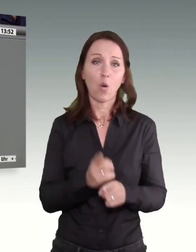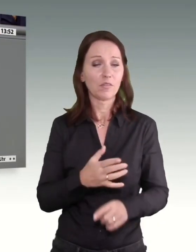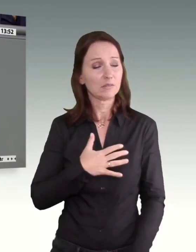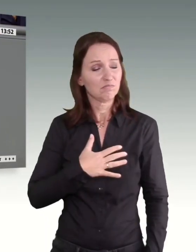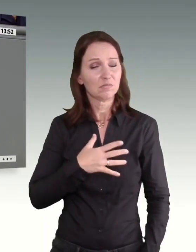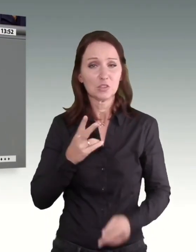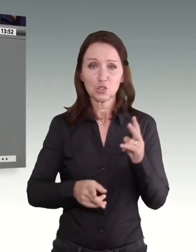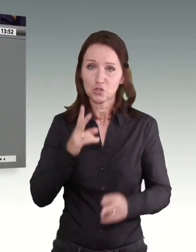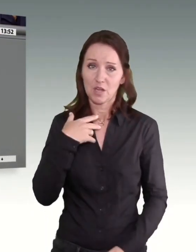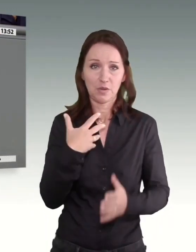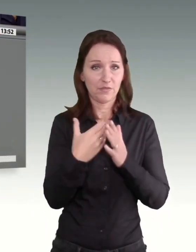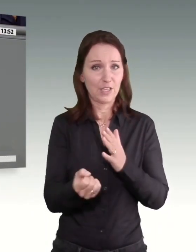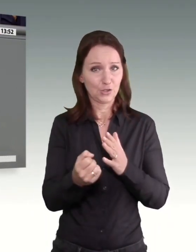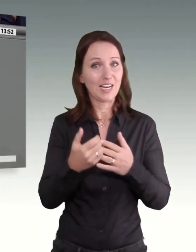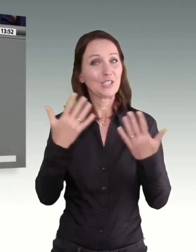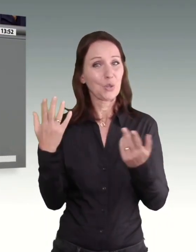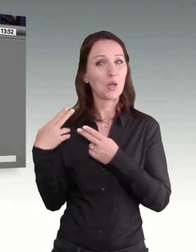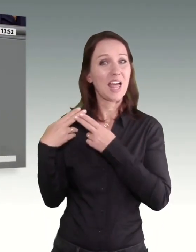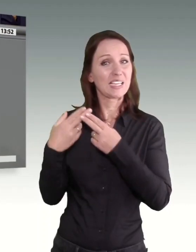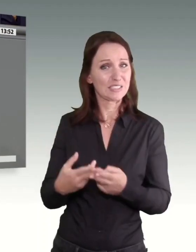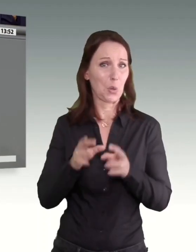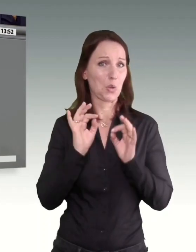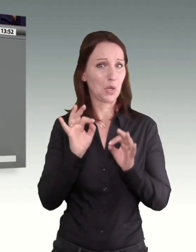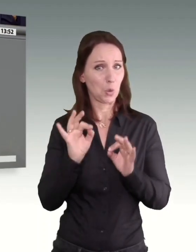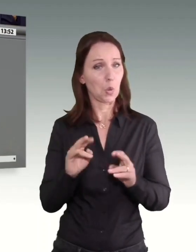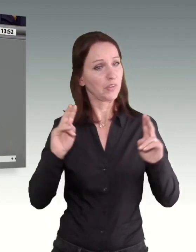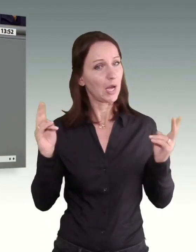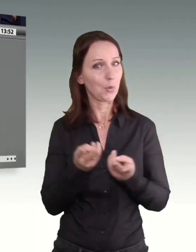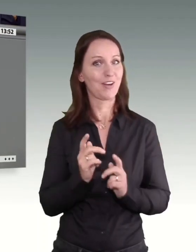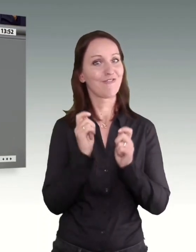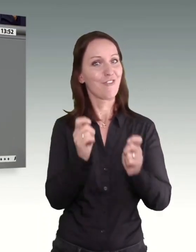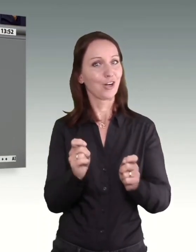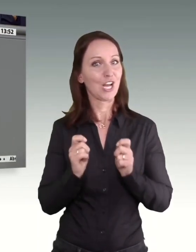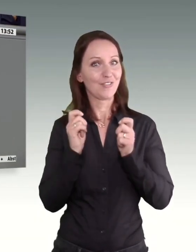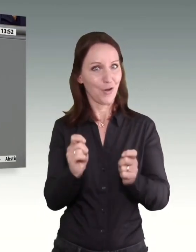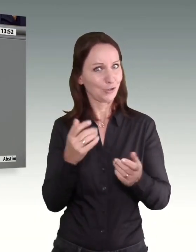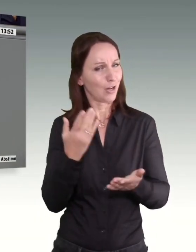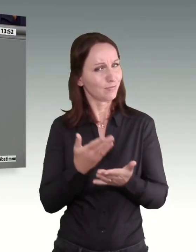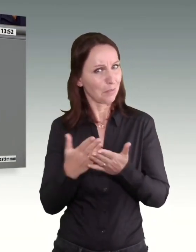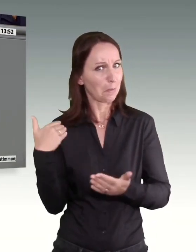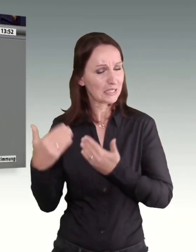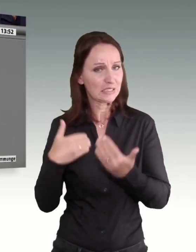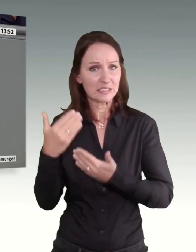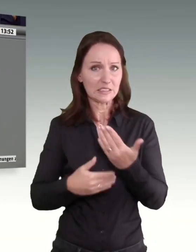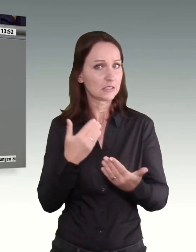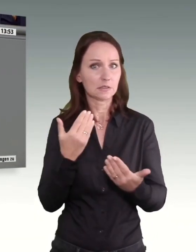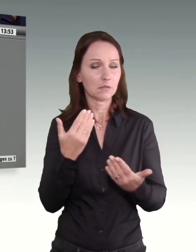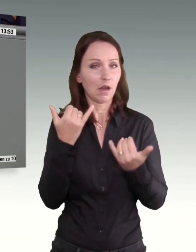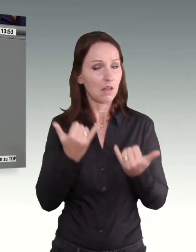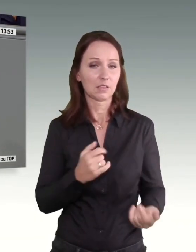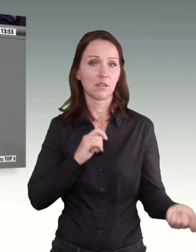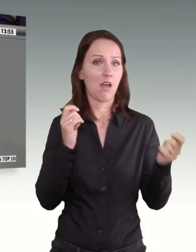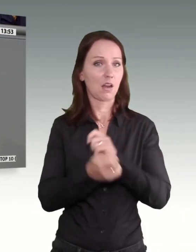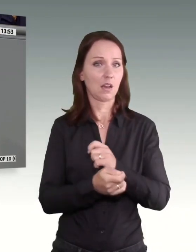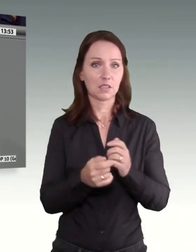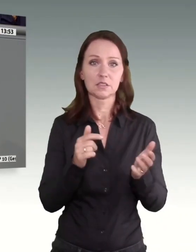in diesem Jahr mit der guten Tradition des gemeinsamen Vorschlags gebrochen wurde. Denn die Mindestlohnkommission hat